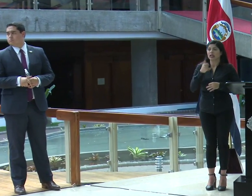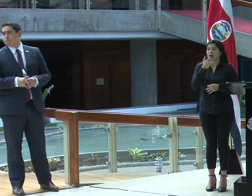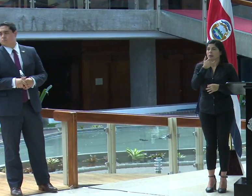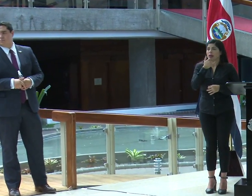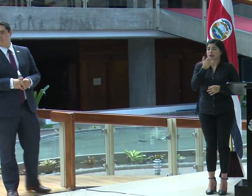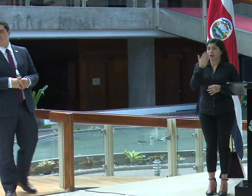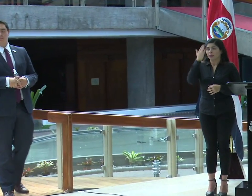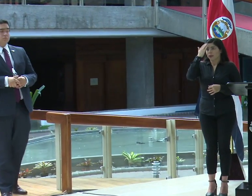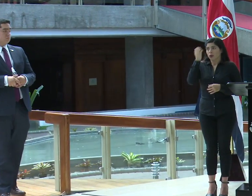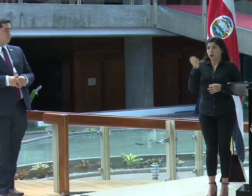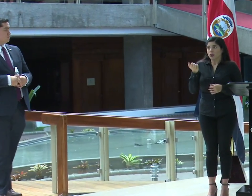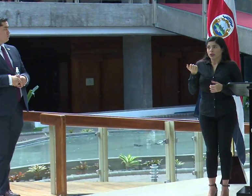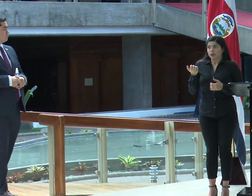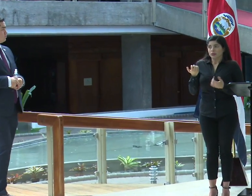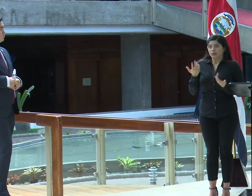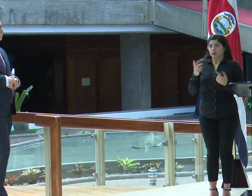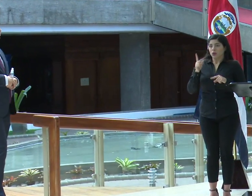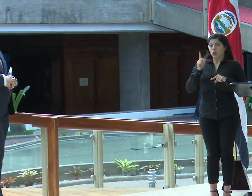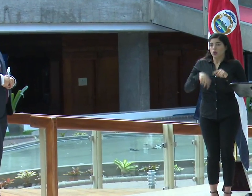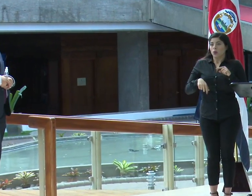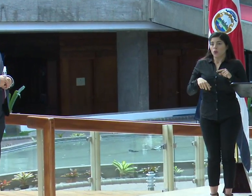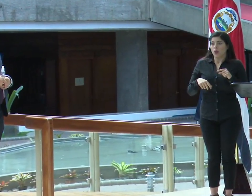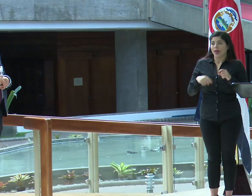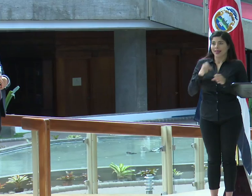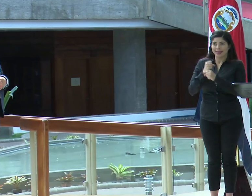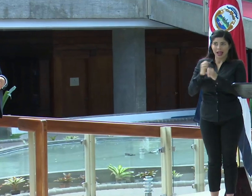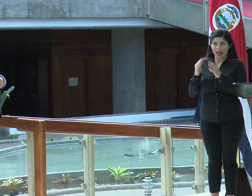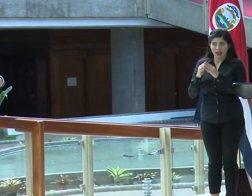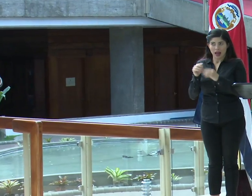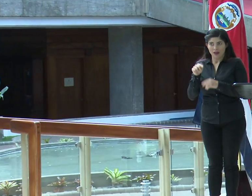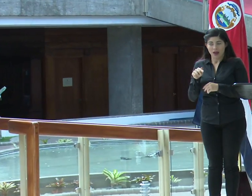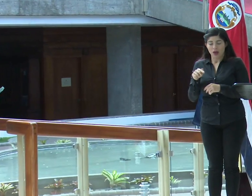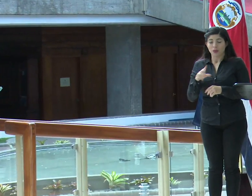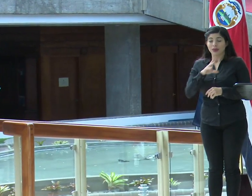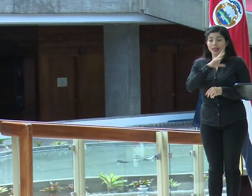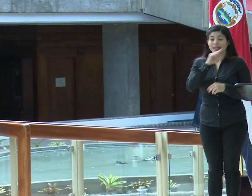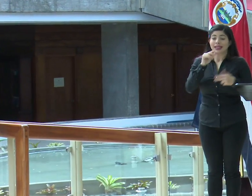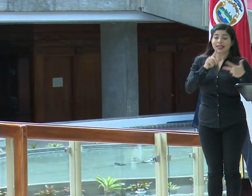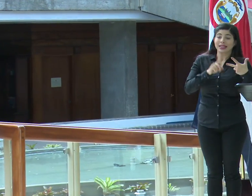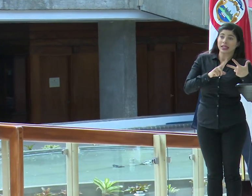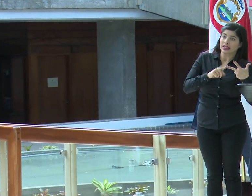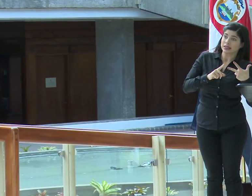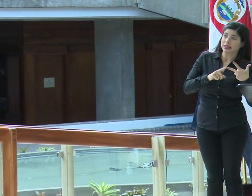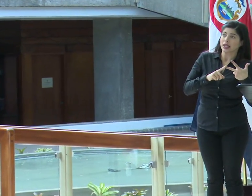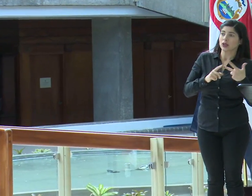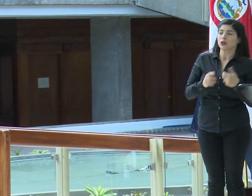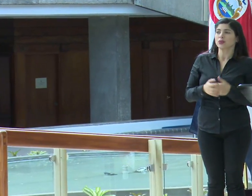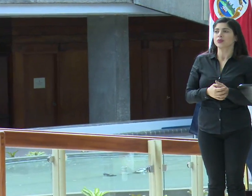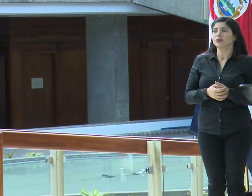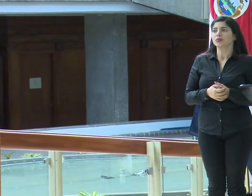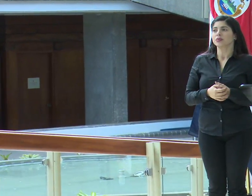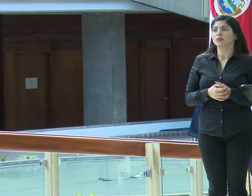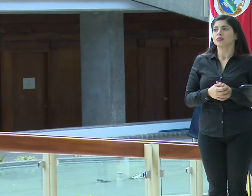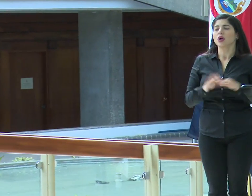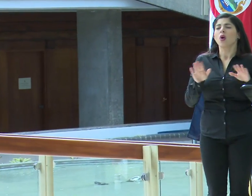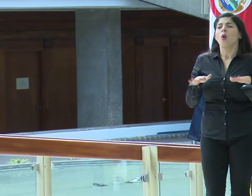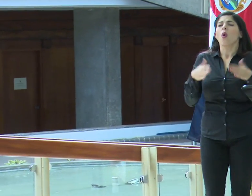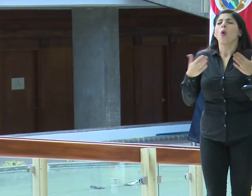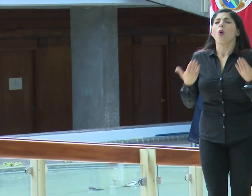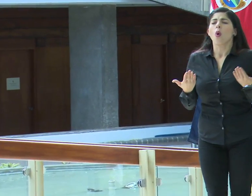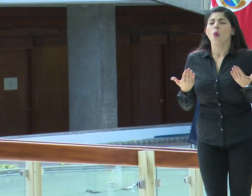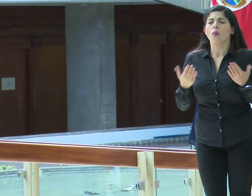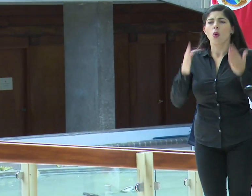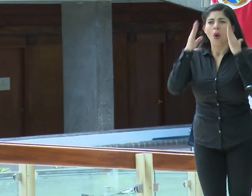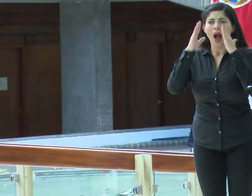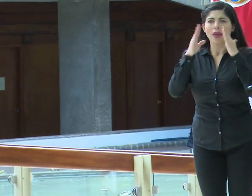ante obviamente que algunos jueces van a estar en teletrabajo. Y lo segundo, bueno lo tercero, sería cómo se lleva a cabo